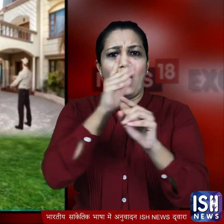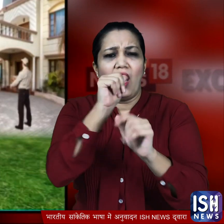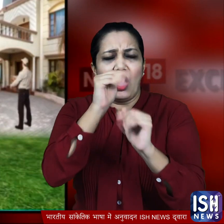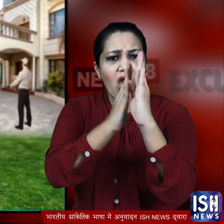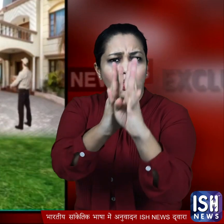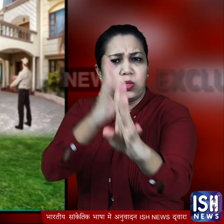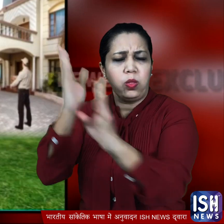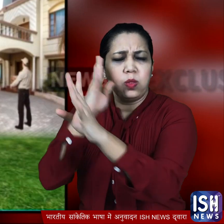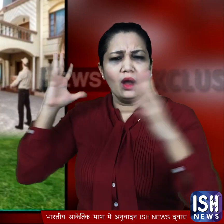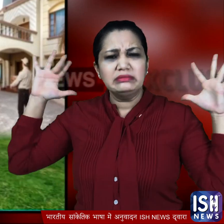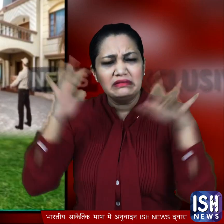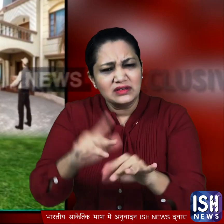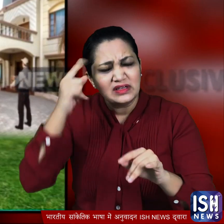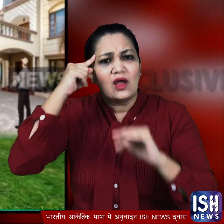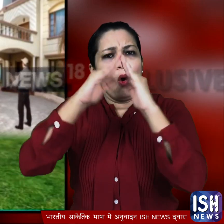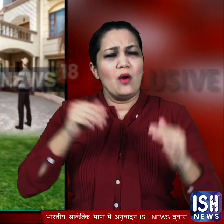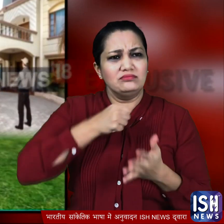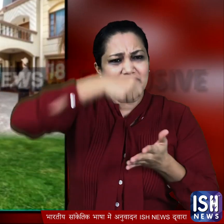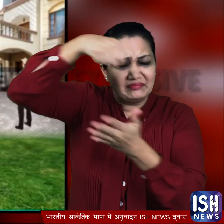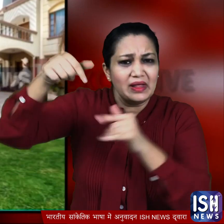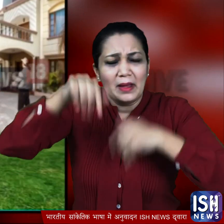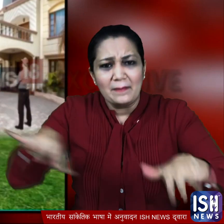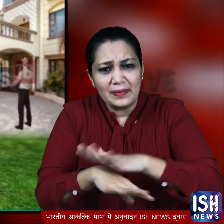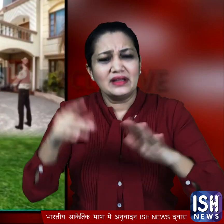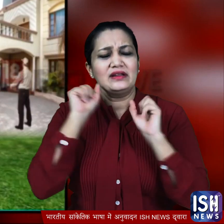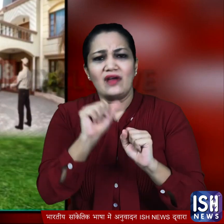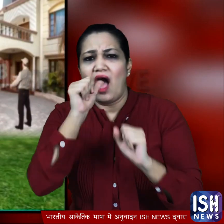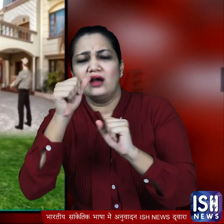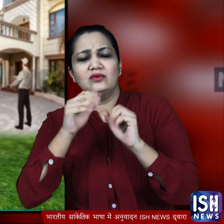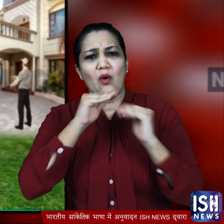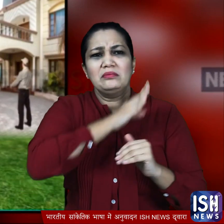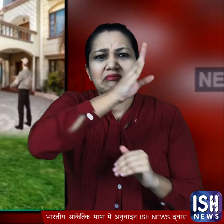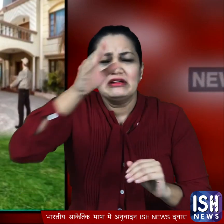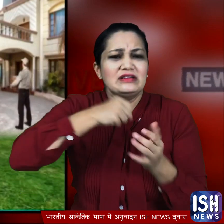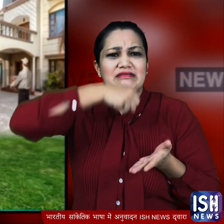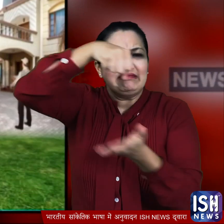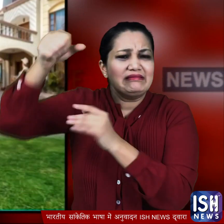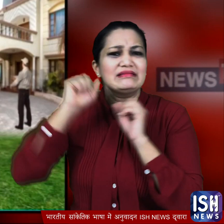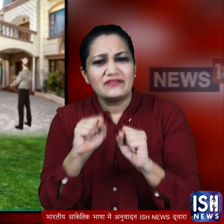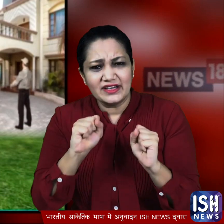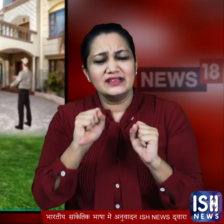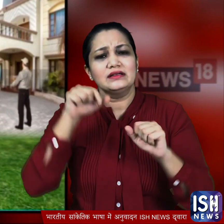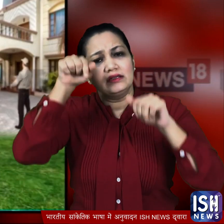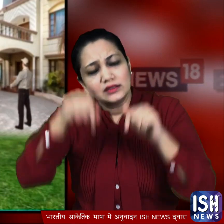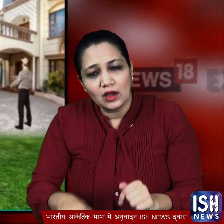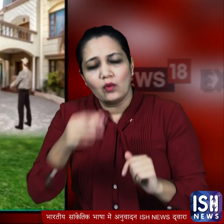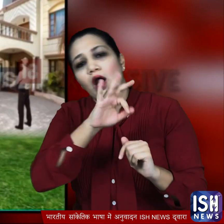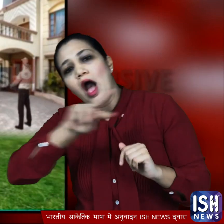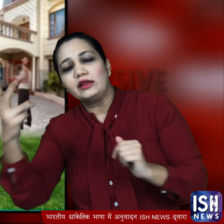होम डिलिवरी पर विचार किया था मगर मौजूदा विवस्था के तहट शराब की होम डिलिवरी आसान नहीं थी इसलिए इस बार आबकारी नीती में संशोधन किये गए